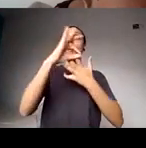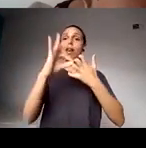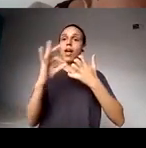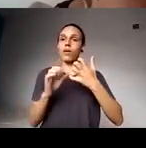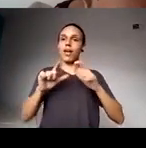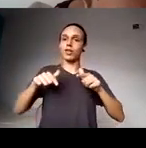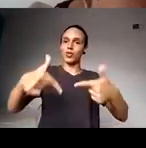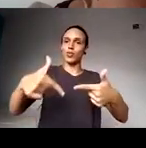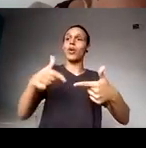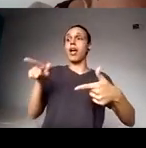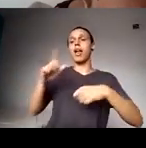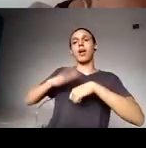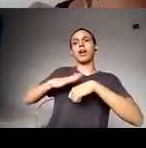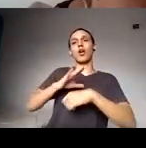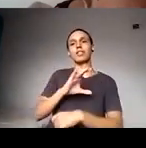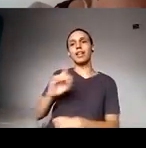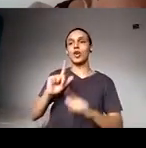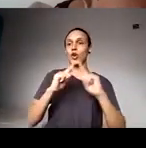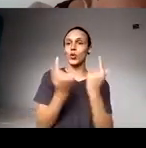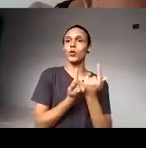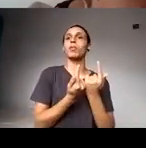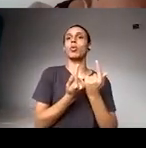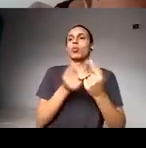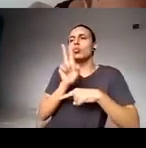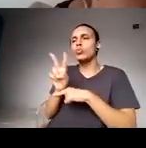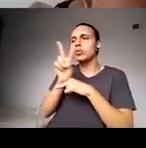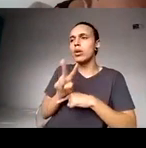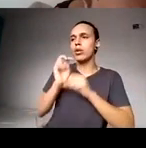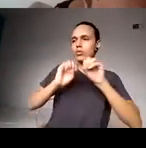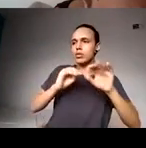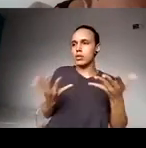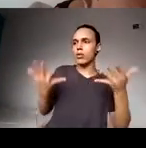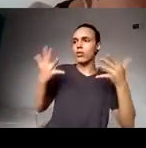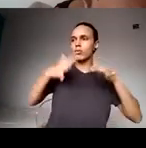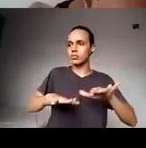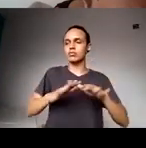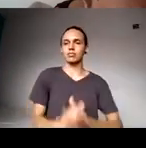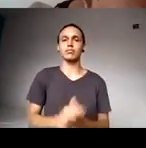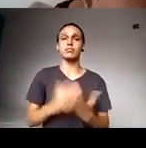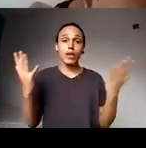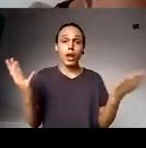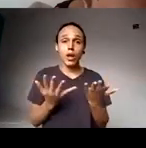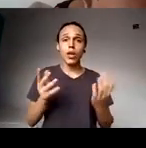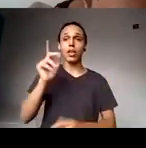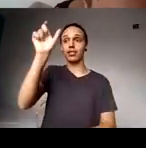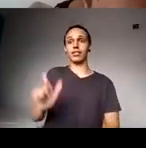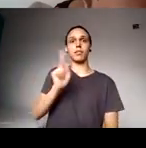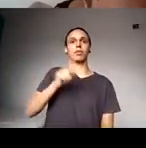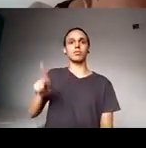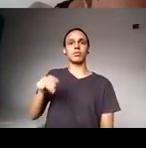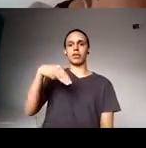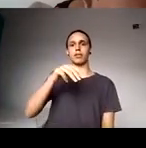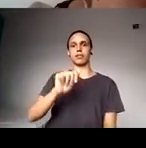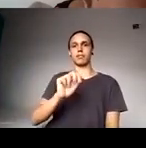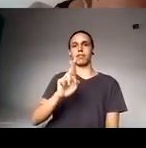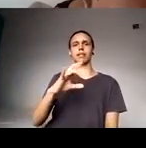um grupo de pesquisa, Observatório de Educação Especial e Inclusão Educacional. Atualmente, a professora Márcia tem como principais